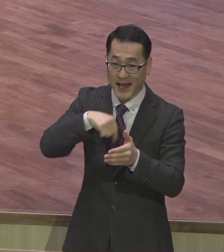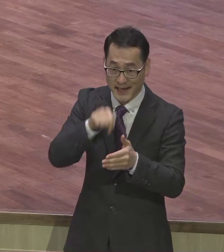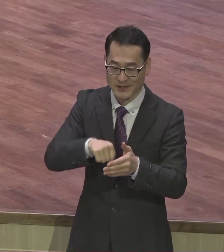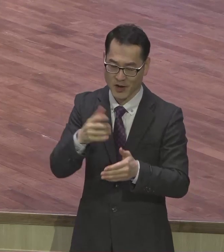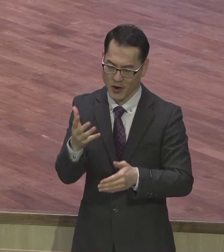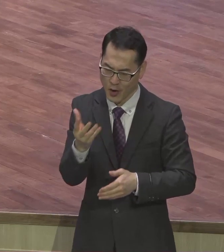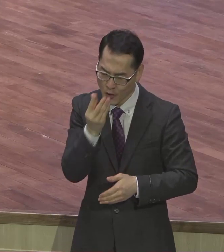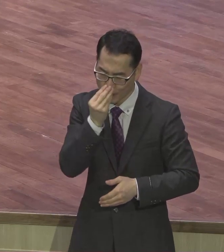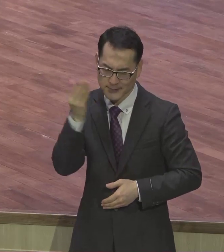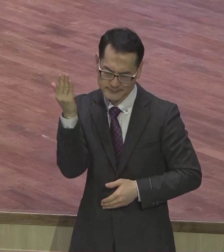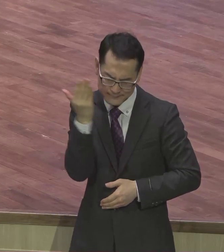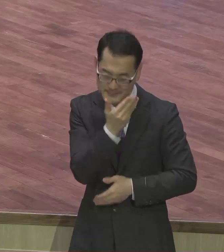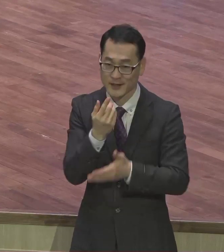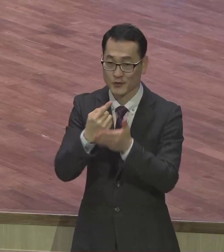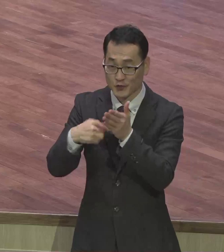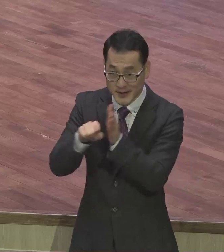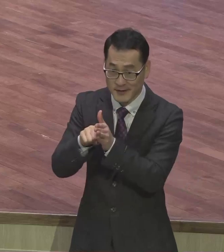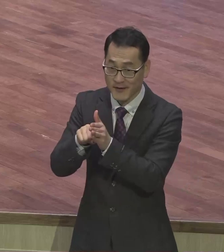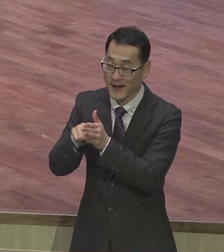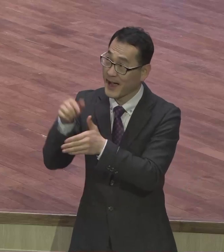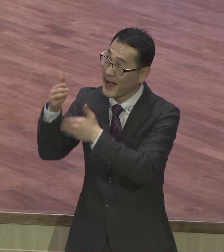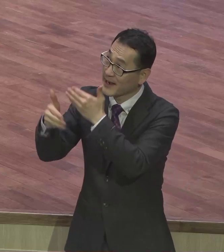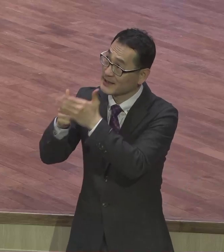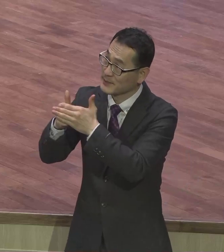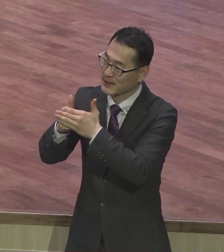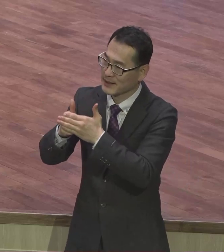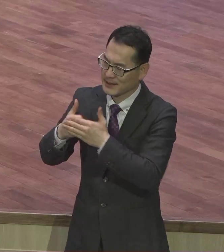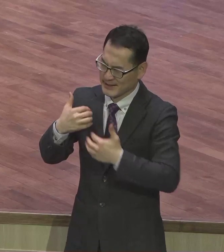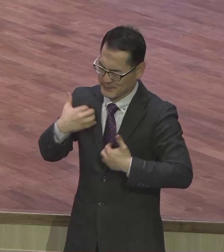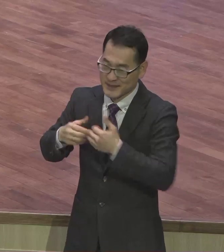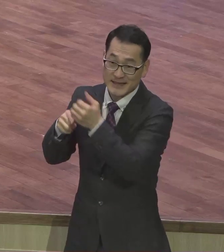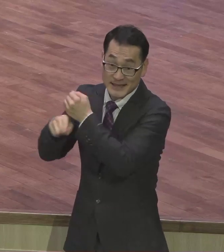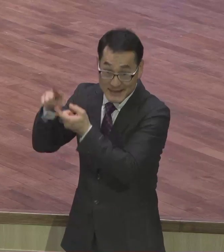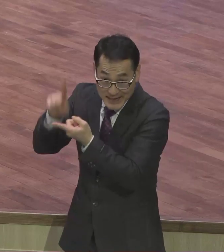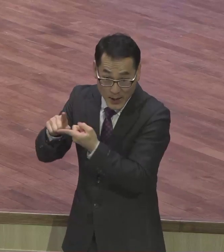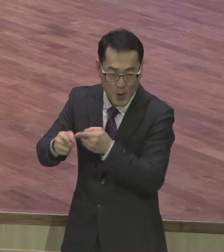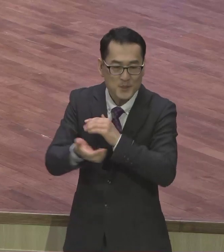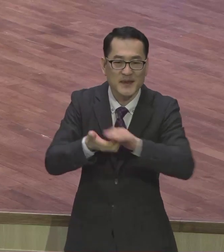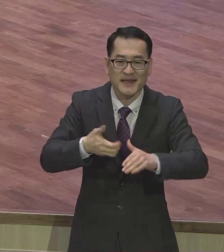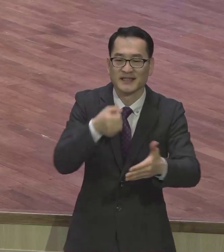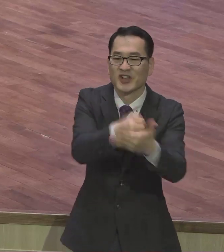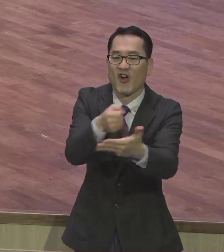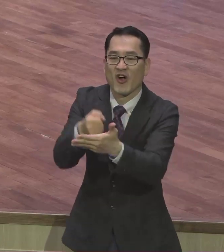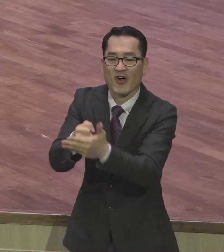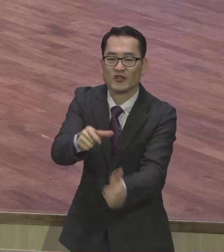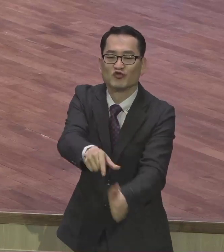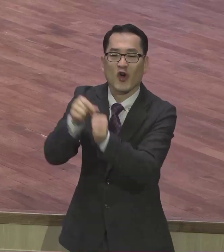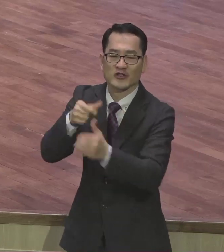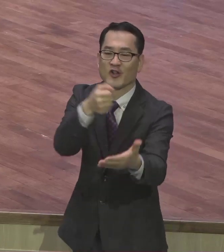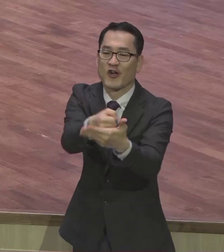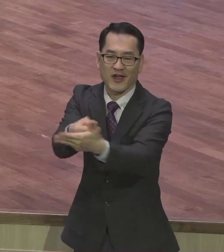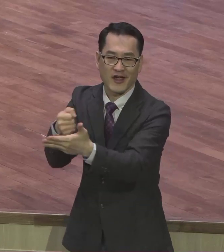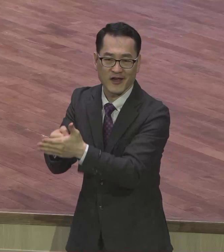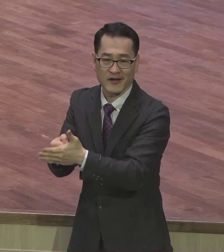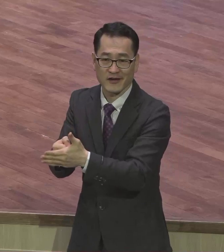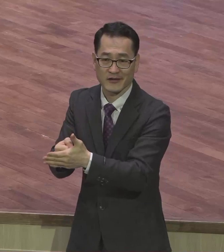그 기뻐신 뜻대로 우리를 예정하사 예수 그리스도를 말미암아 자기의 아들들이 되어야 하셨으니 이는 그가